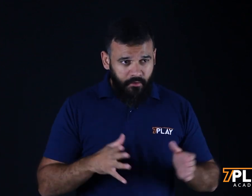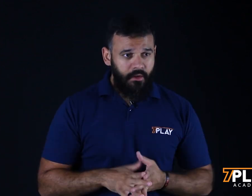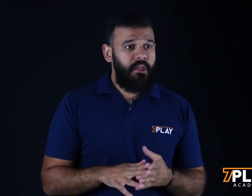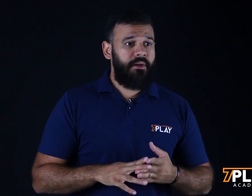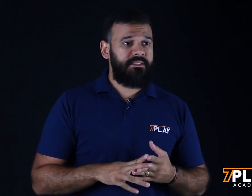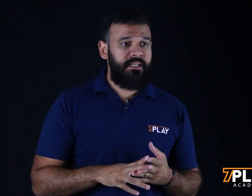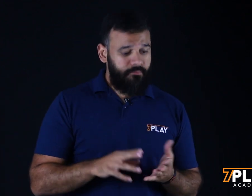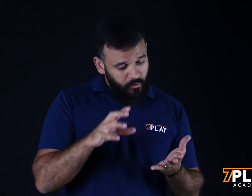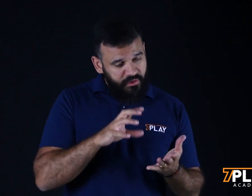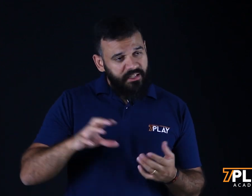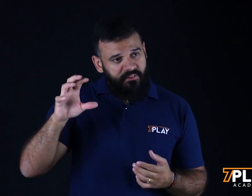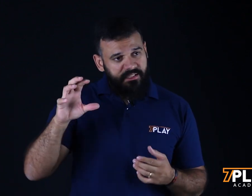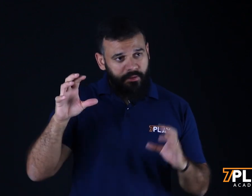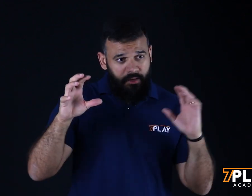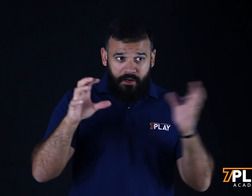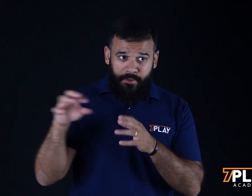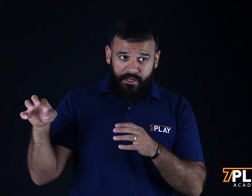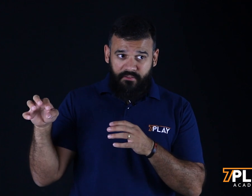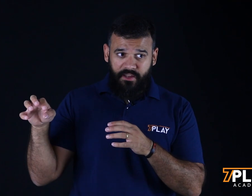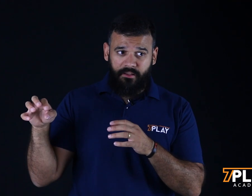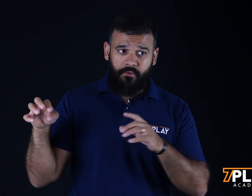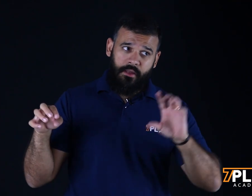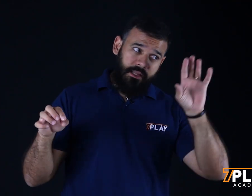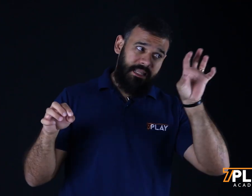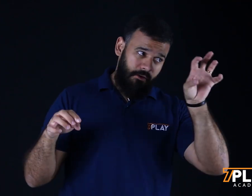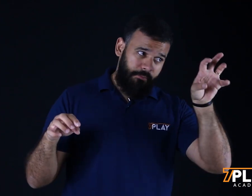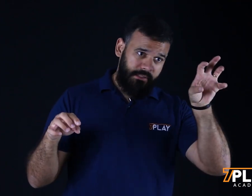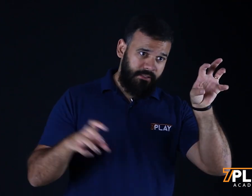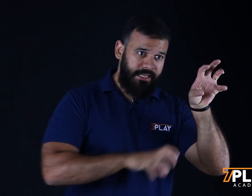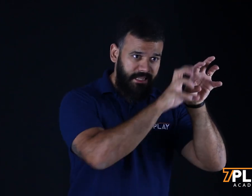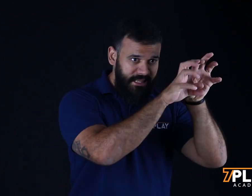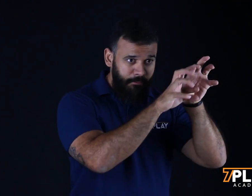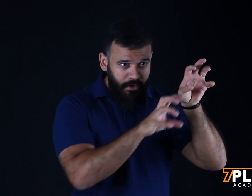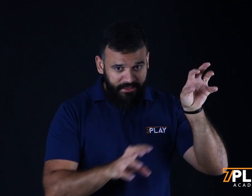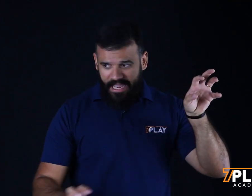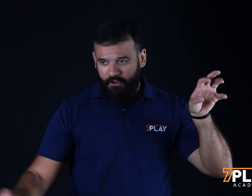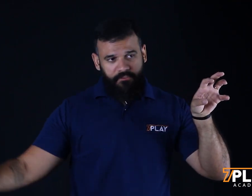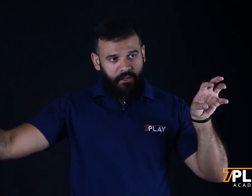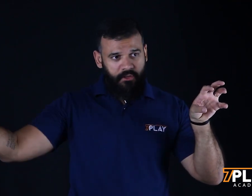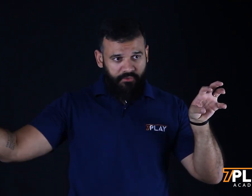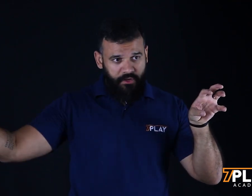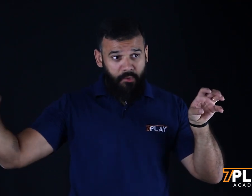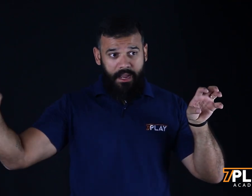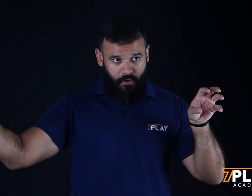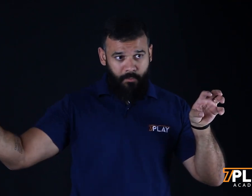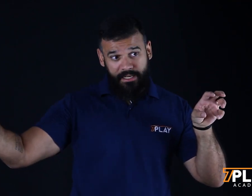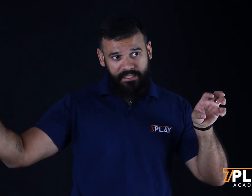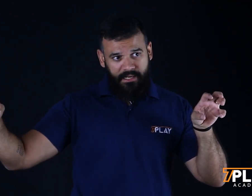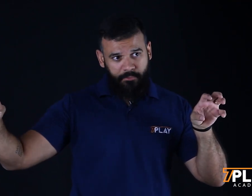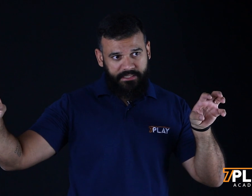para você conseguir fazer primeiro campanhas que vendam, que tragam a pessoa certa lá da boca até o final do nosso funil, que é a compra que interessa para